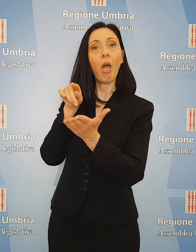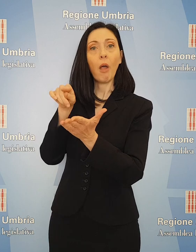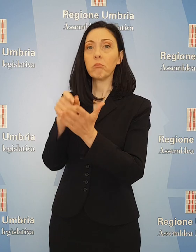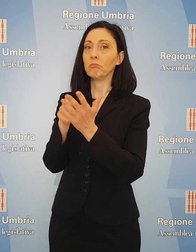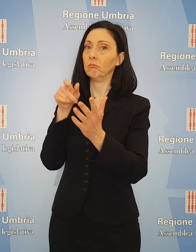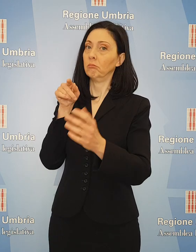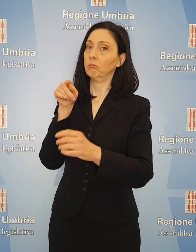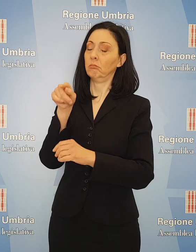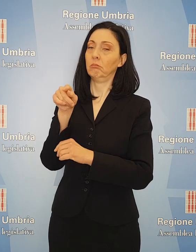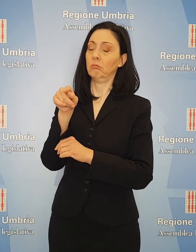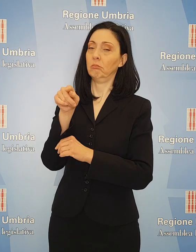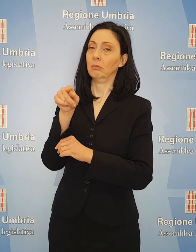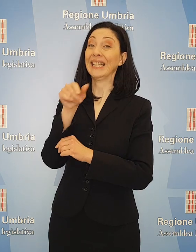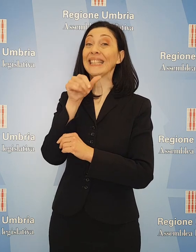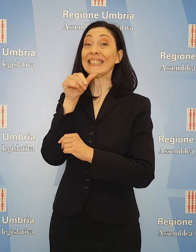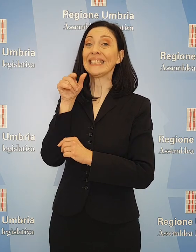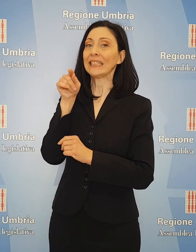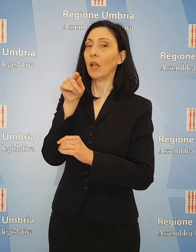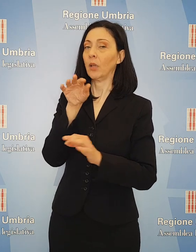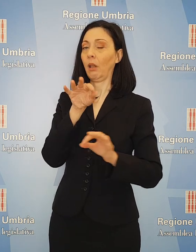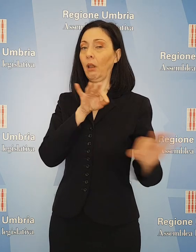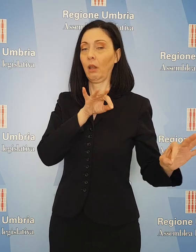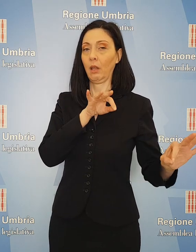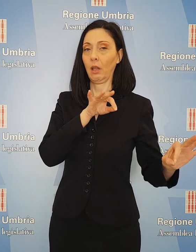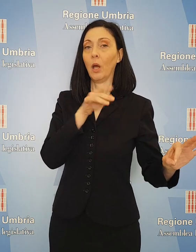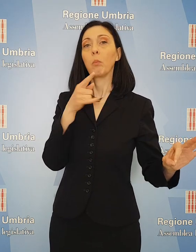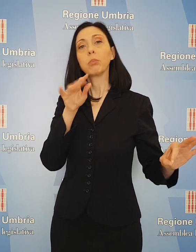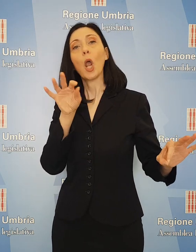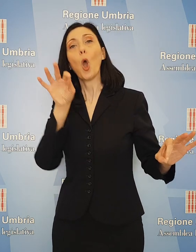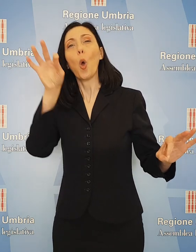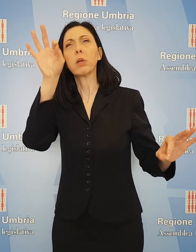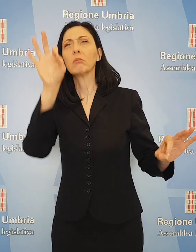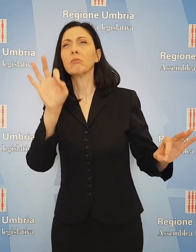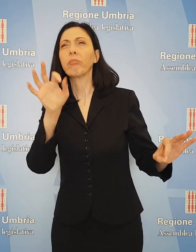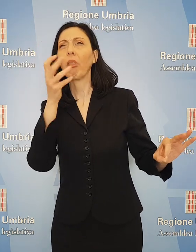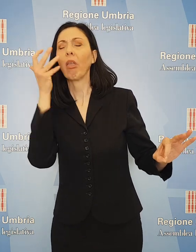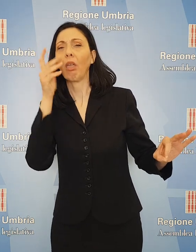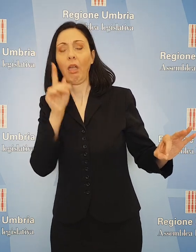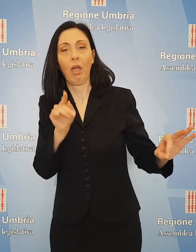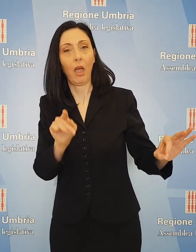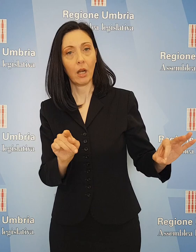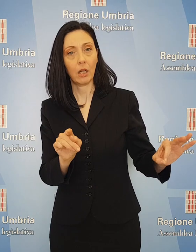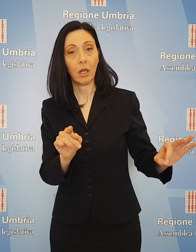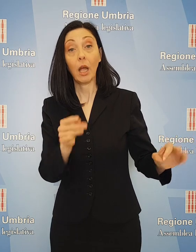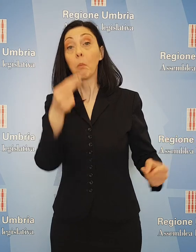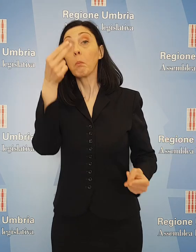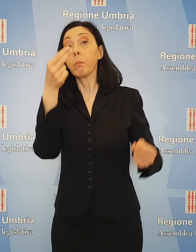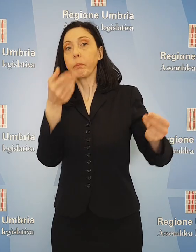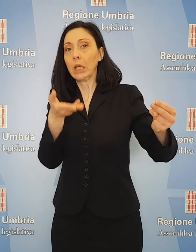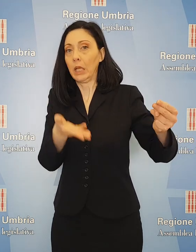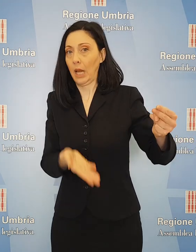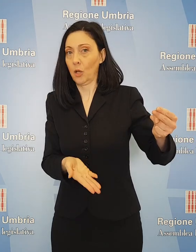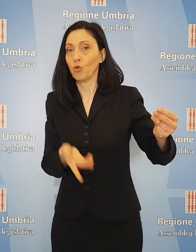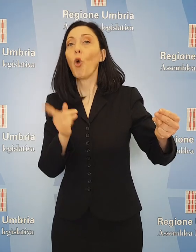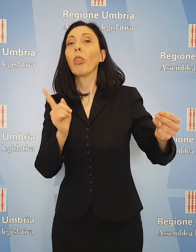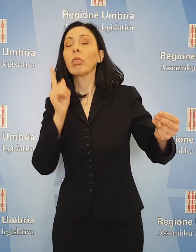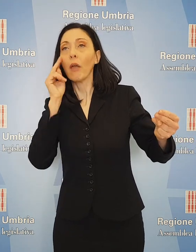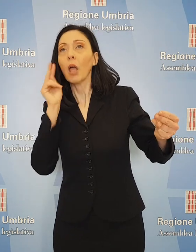sarà fondamentale, ha detto. Occorrerà tenere conto di asset strategici e obiettivi ben definiti. Il bilancio, ora deve essere